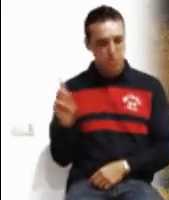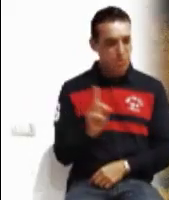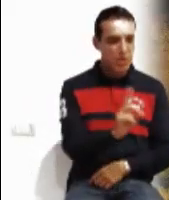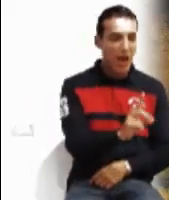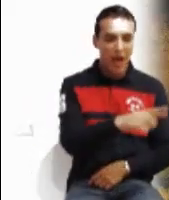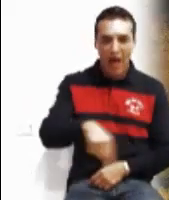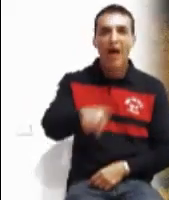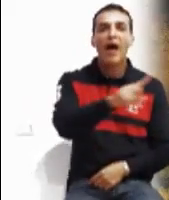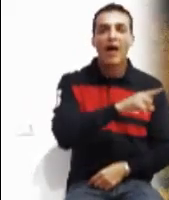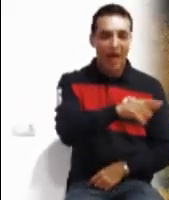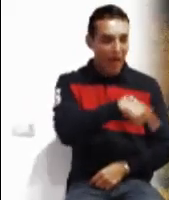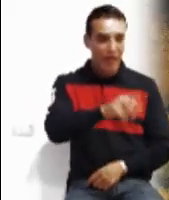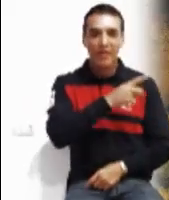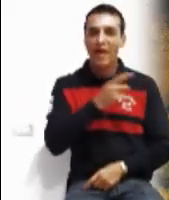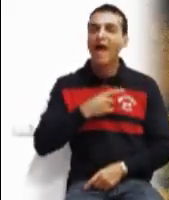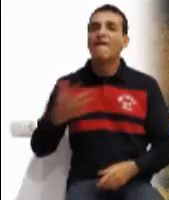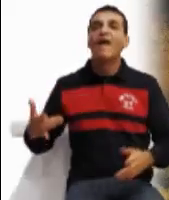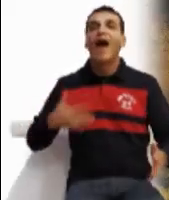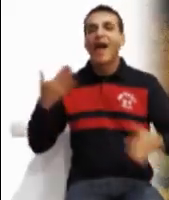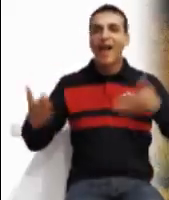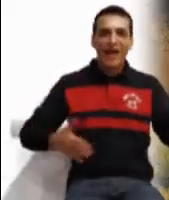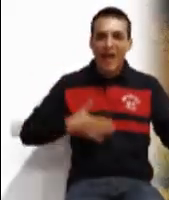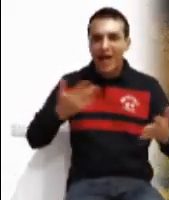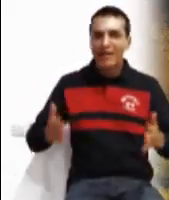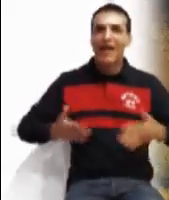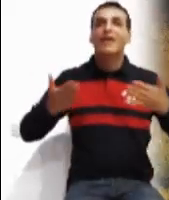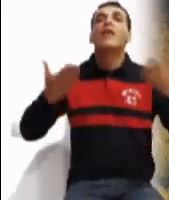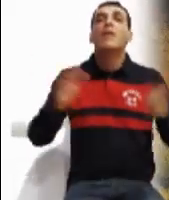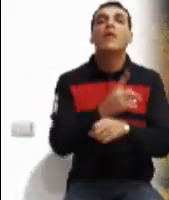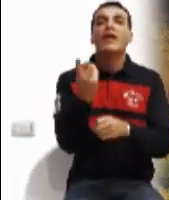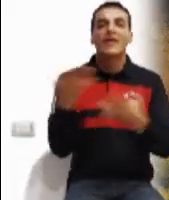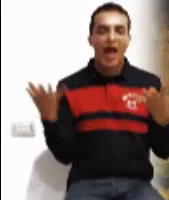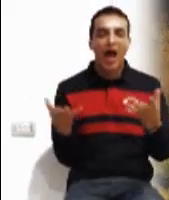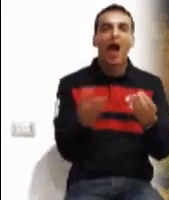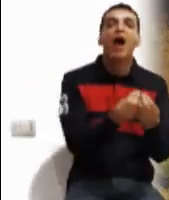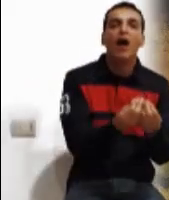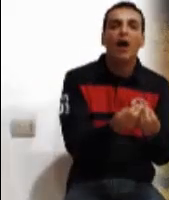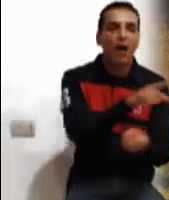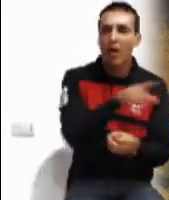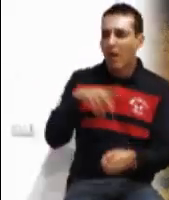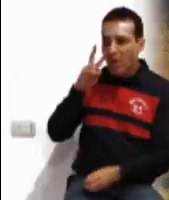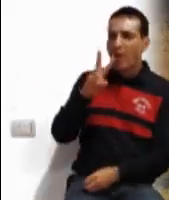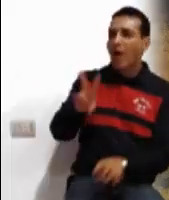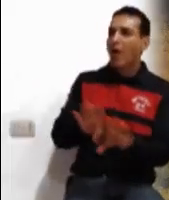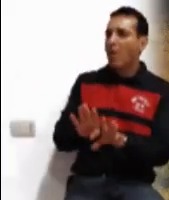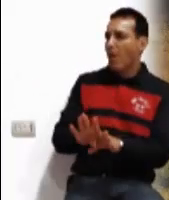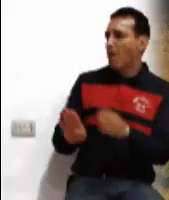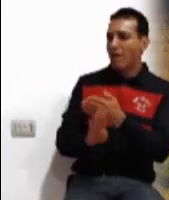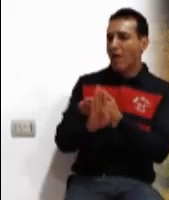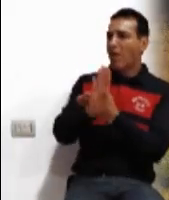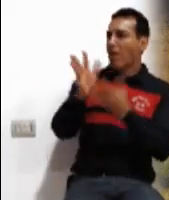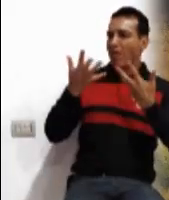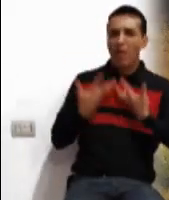animarse porque ya está con ellos Lo miran como un fantasma Y se espantan de su presencia